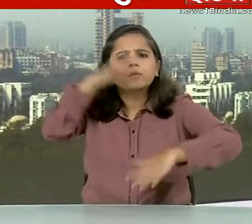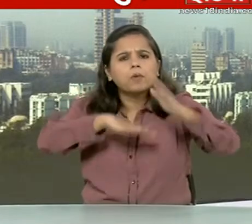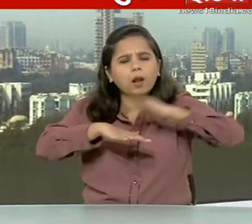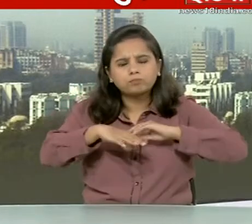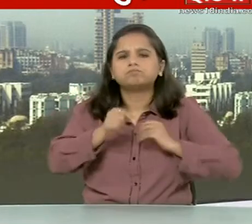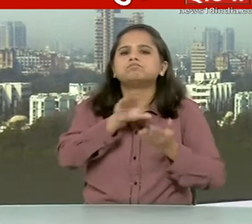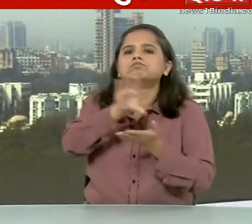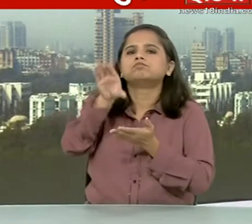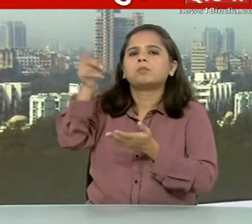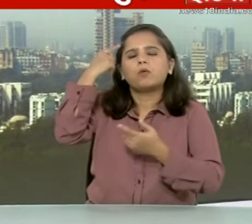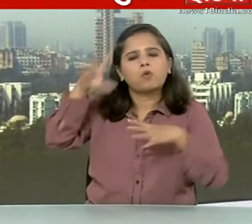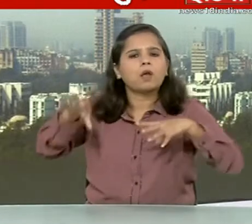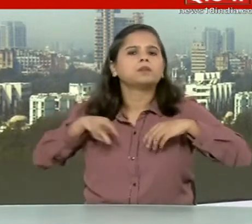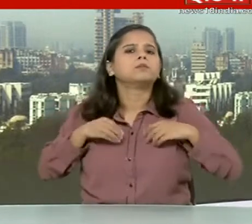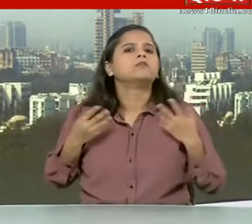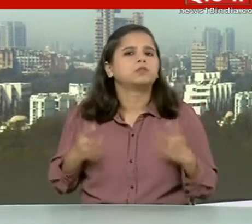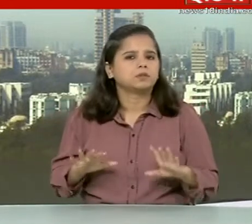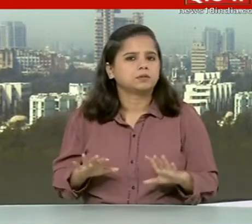फैसला किया था